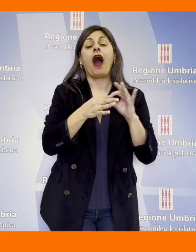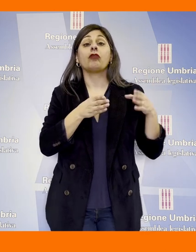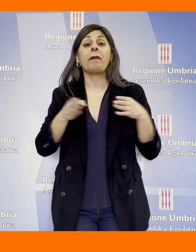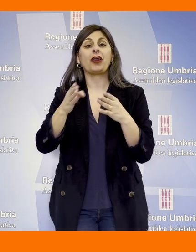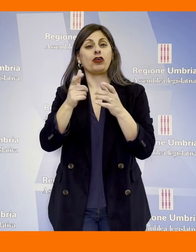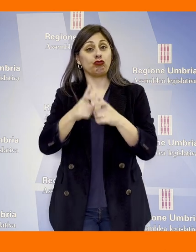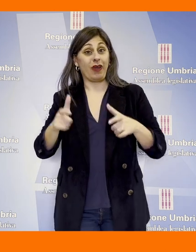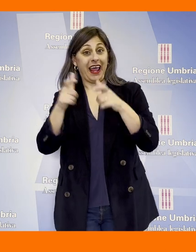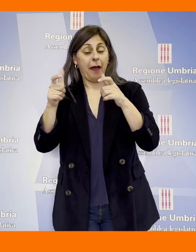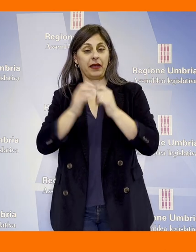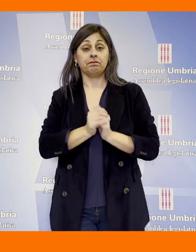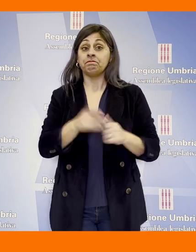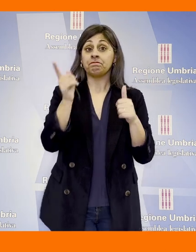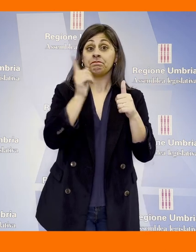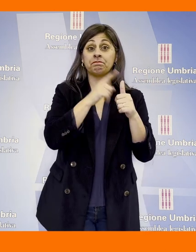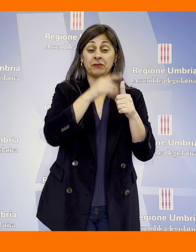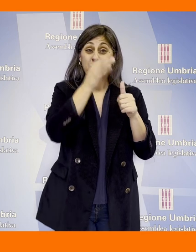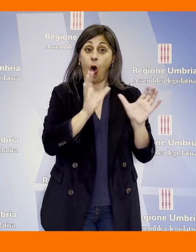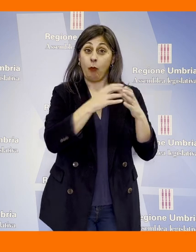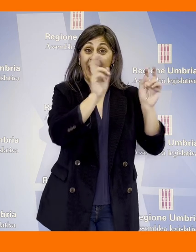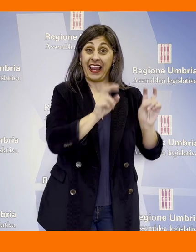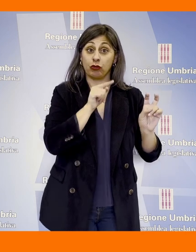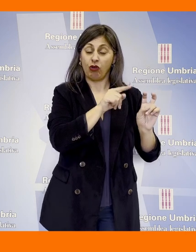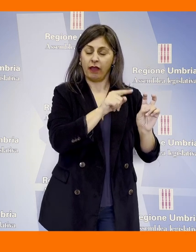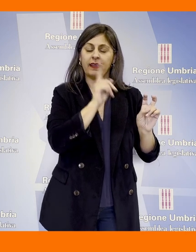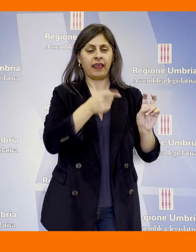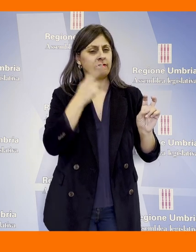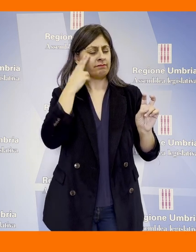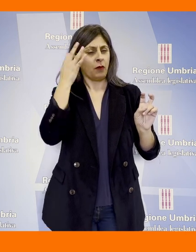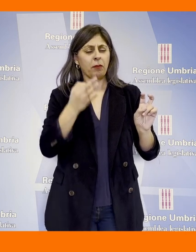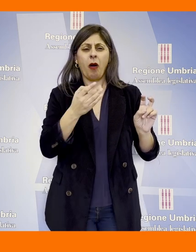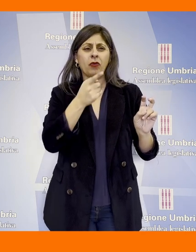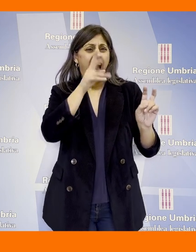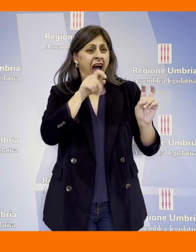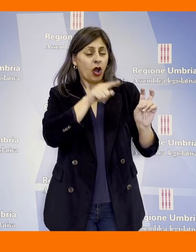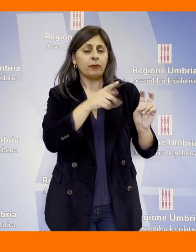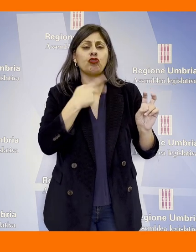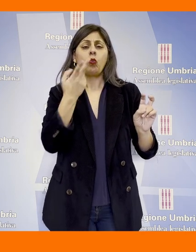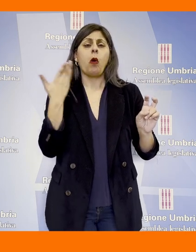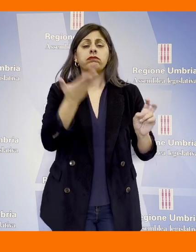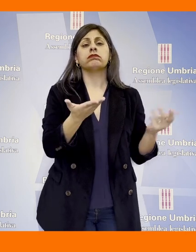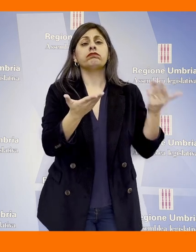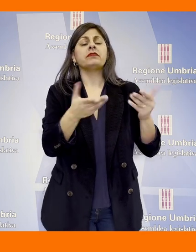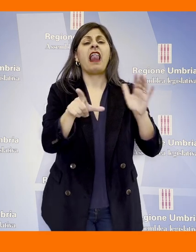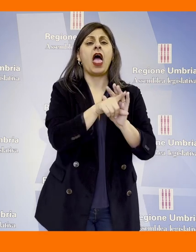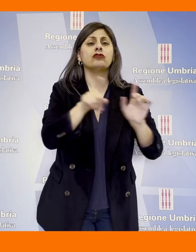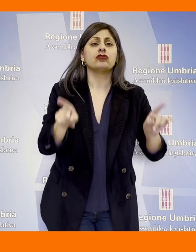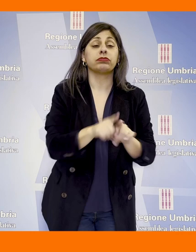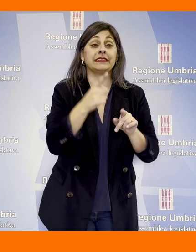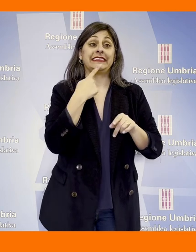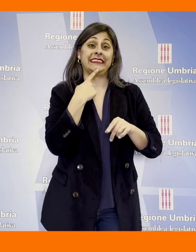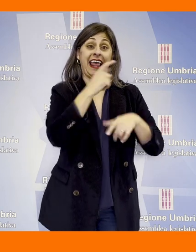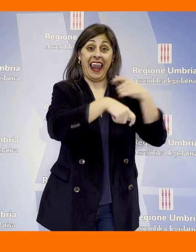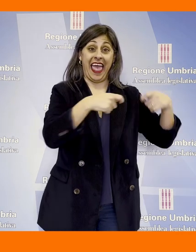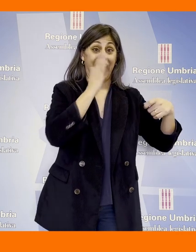Rispetto alla promozione delle comunità energetiche, va ricordato che sull'argomento furono presentate due analoghe iniziative di legge